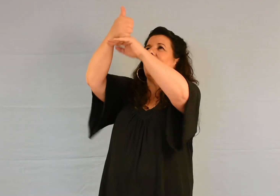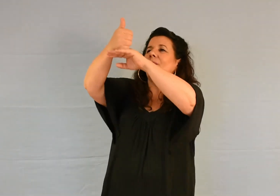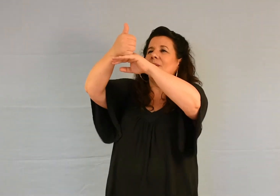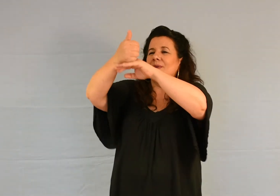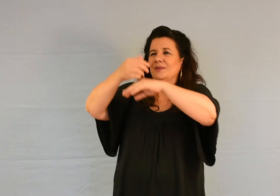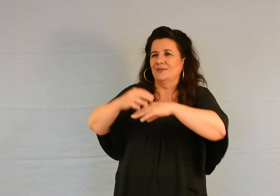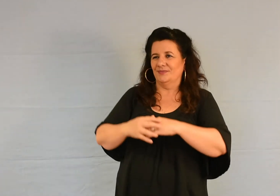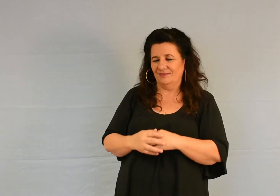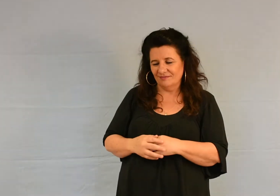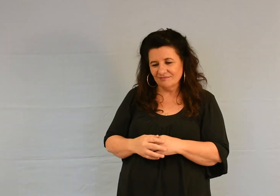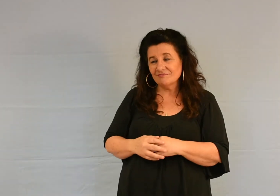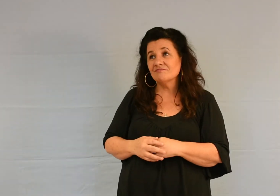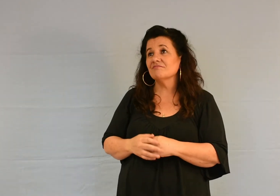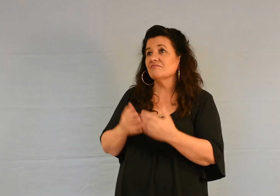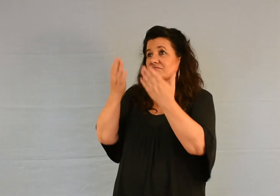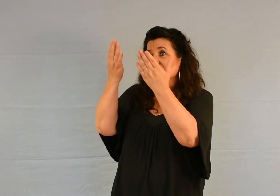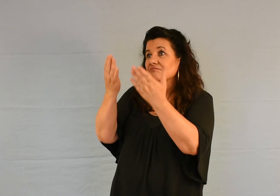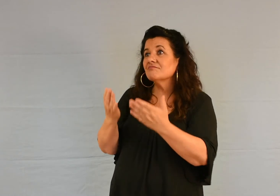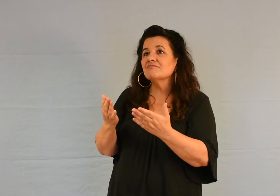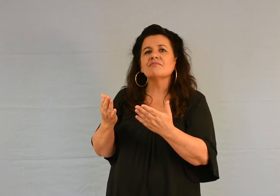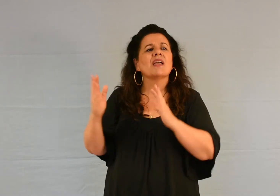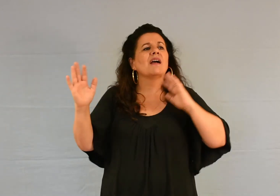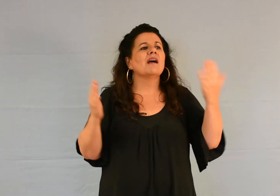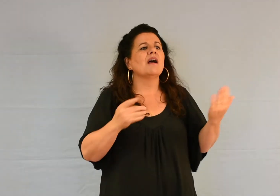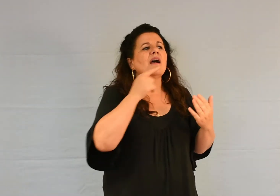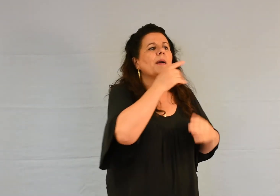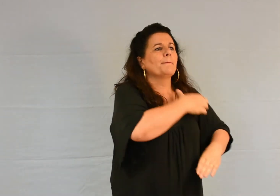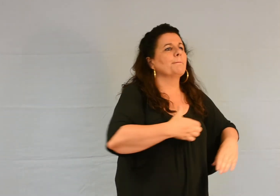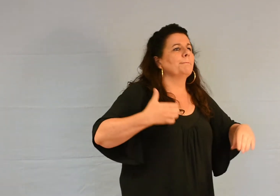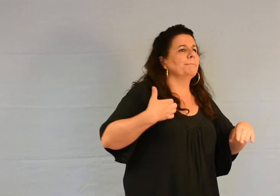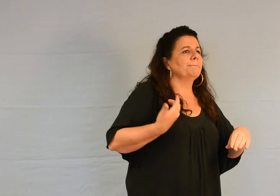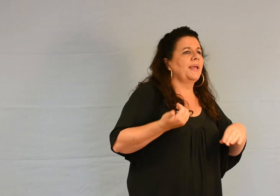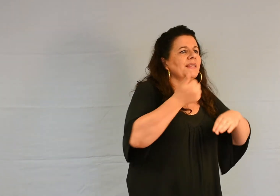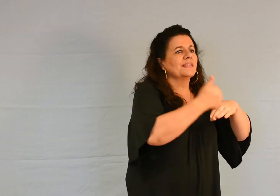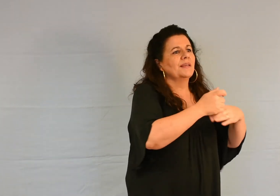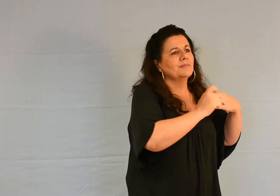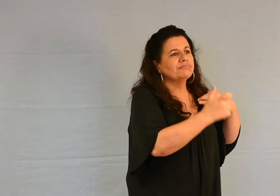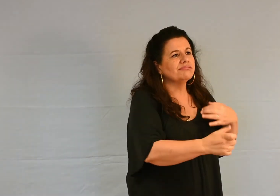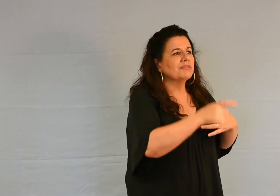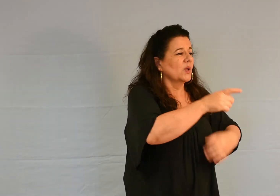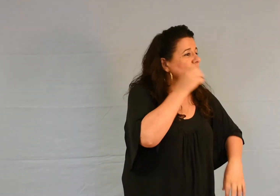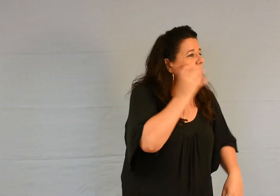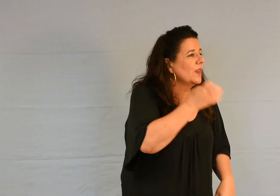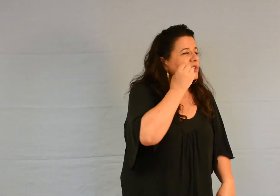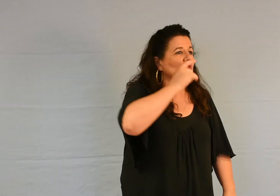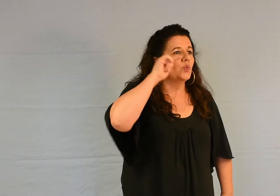Il n'a pas besoin, comme les autres grands prêtres, d'offrir chaque jour des sacrifices.